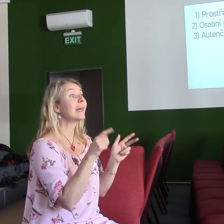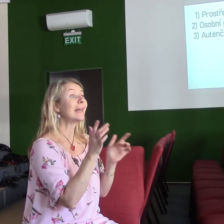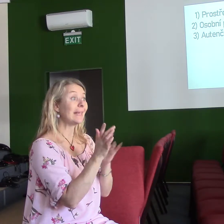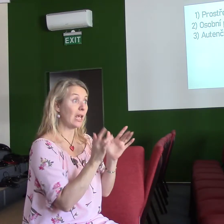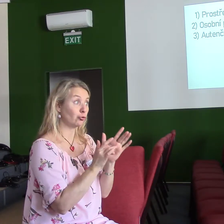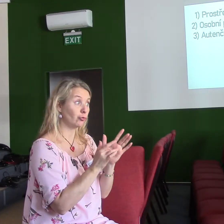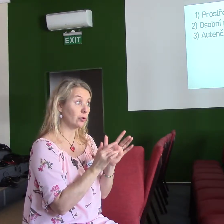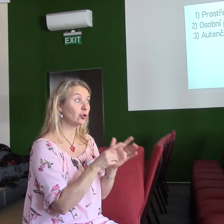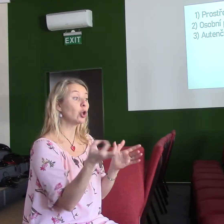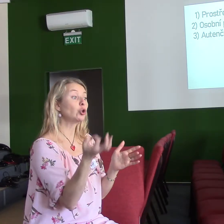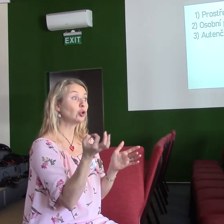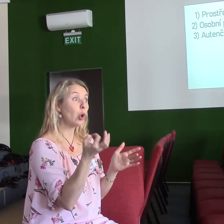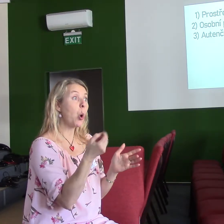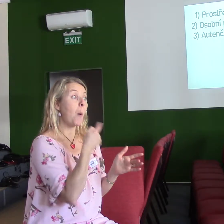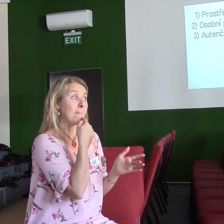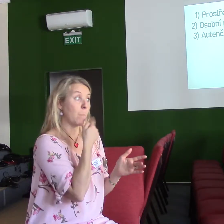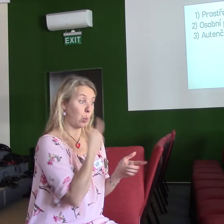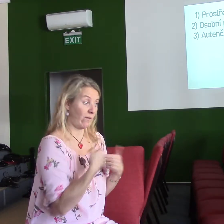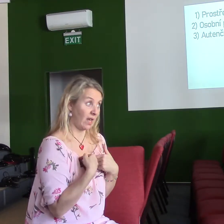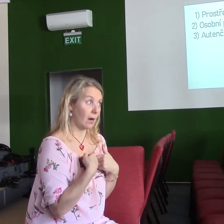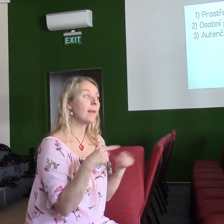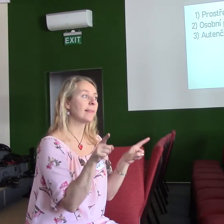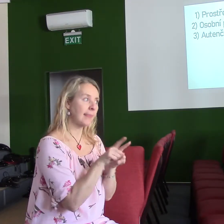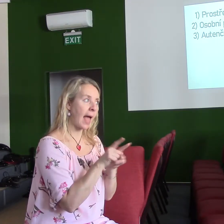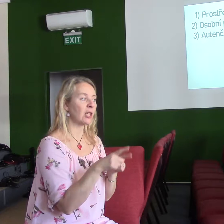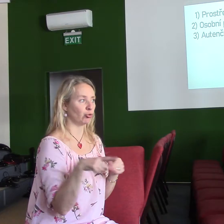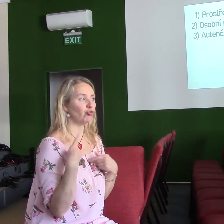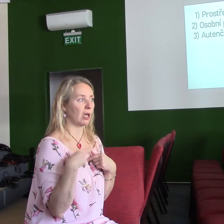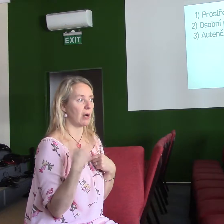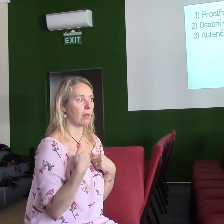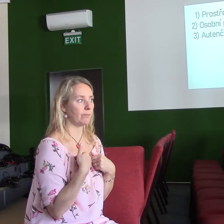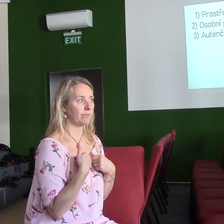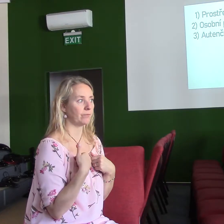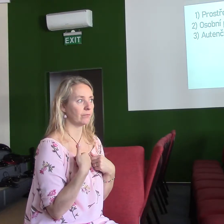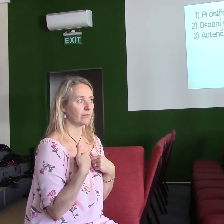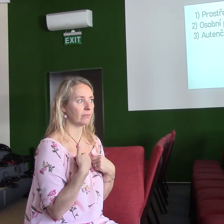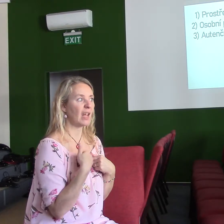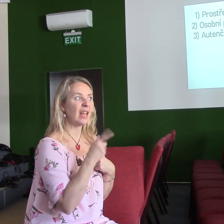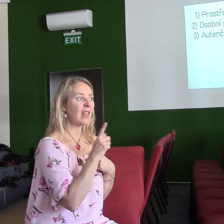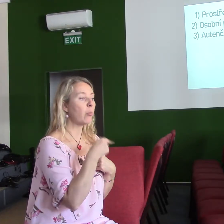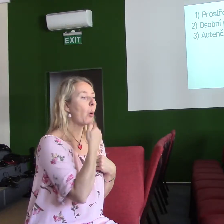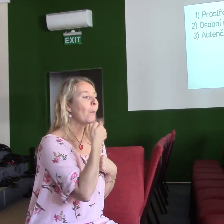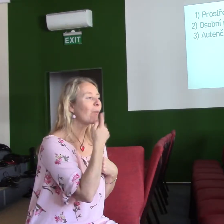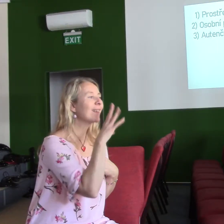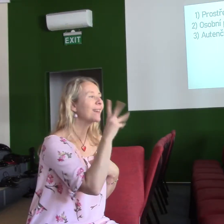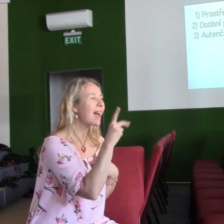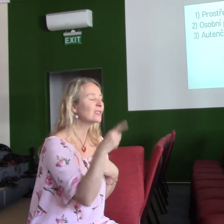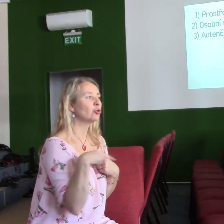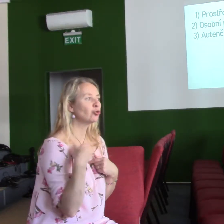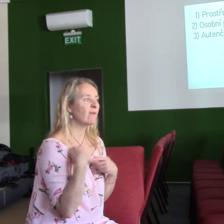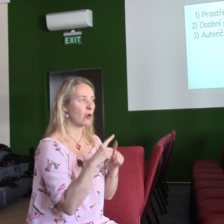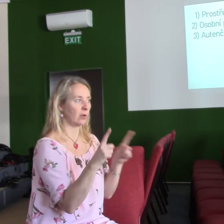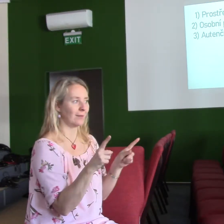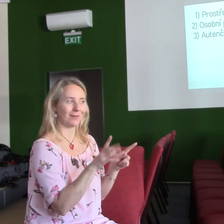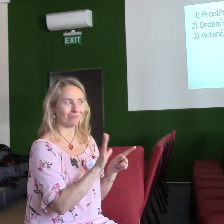Každý den viděl, jak se Žíž chová. Viděl jeho v horní místnosti. Zažil ho v Getsemane, těsně před ukřižováním.